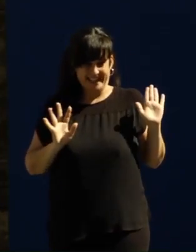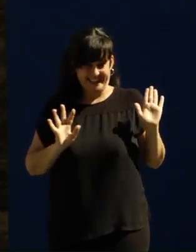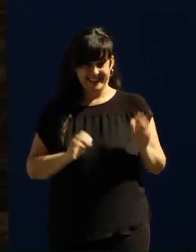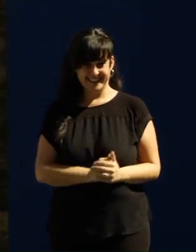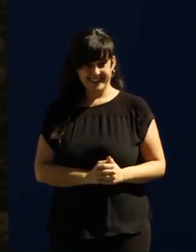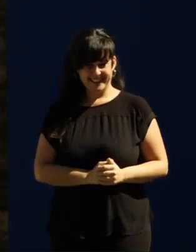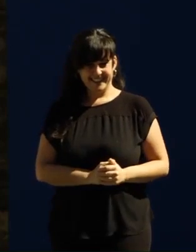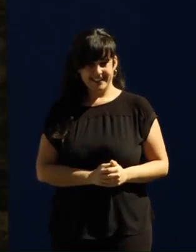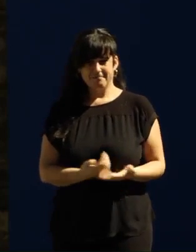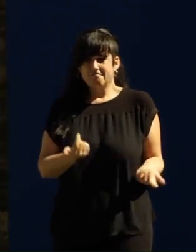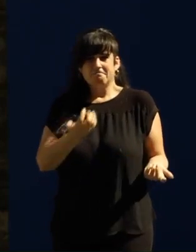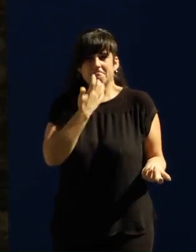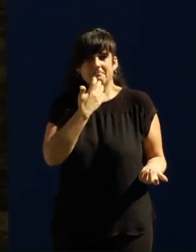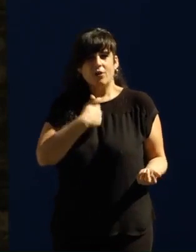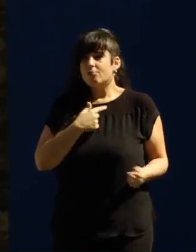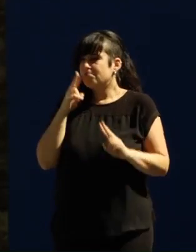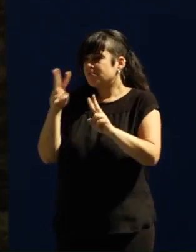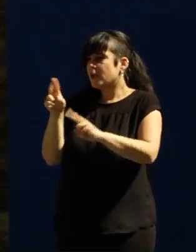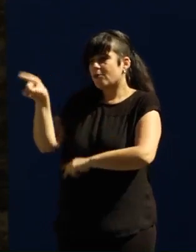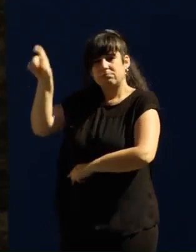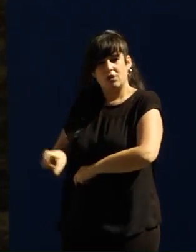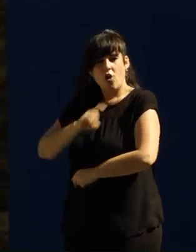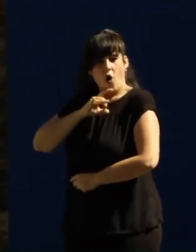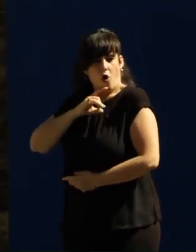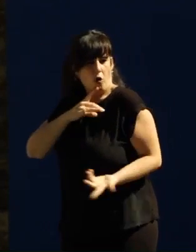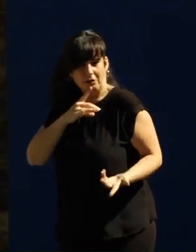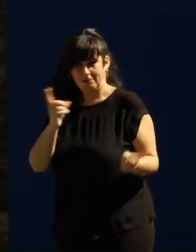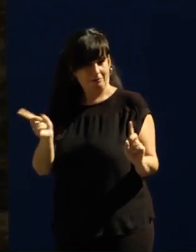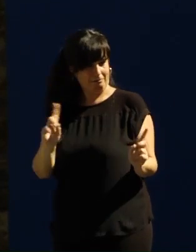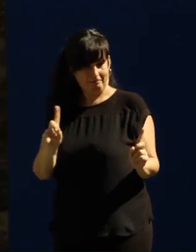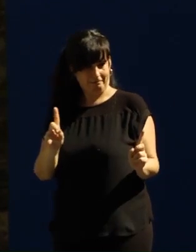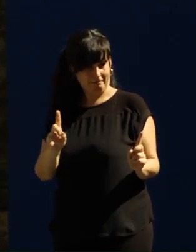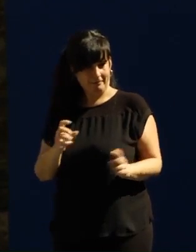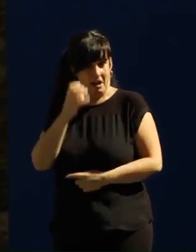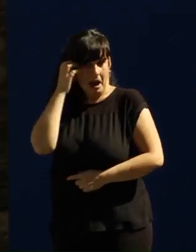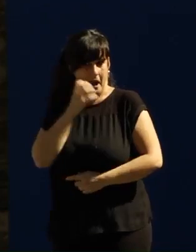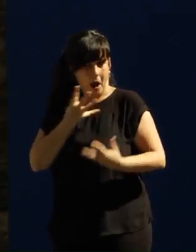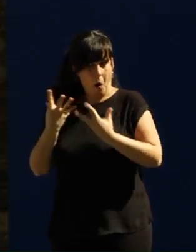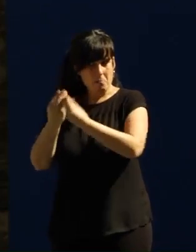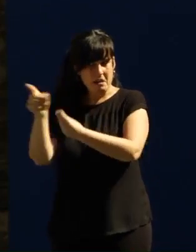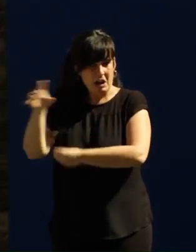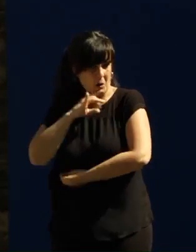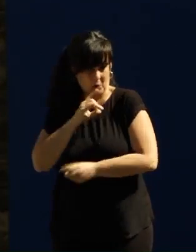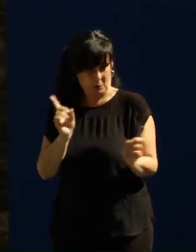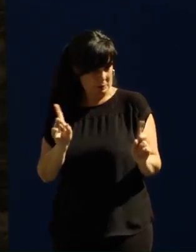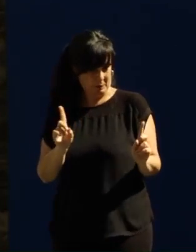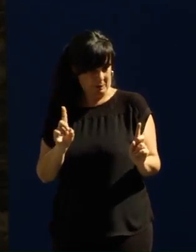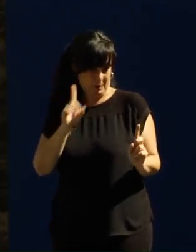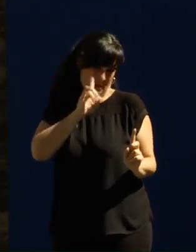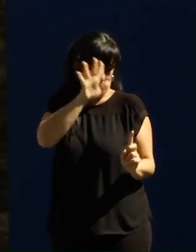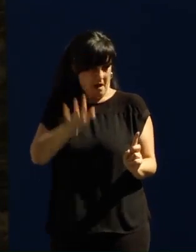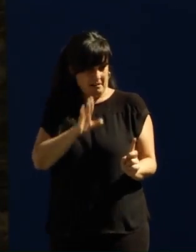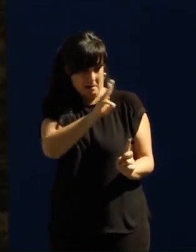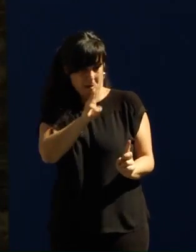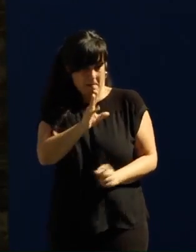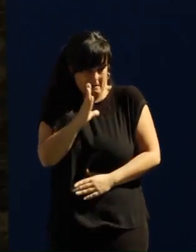No he visto tampoco que esté muy contento dejando que vengan sus jefes a hacer campaña con él. Como si nos quisiera esconder que es del